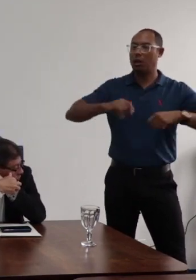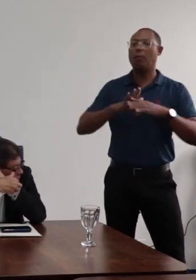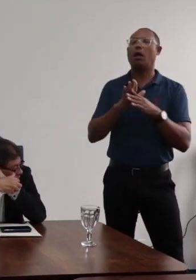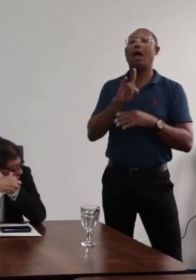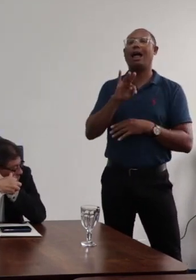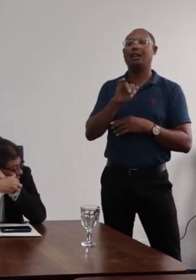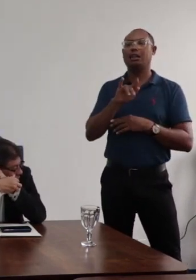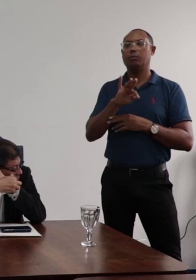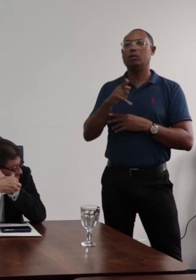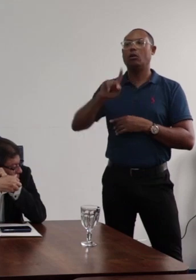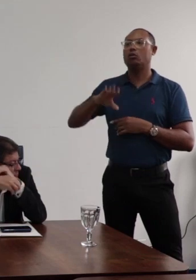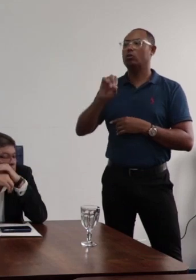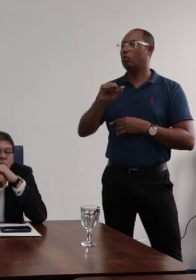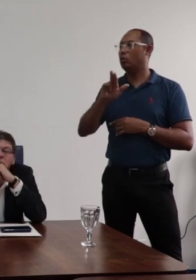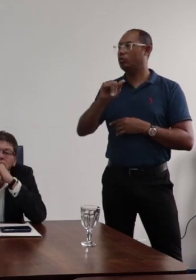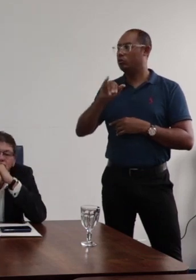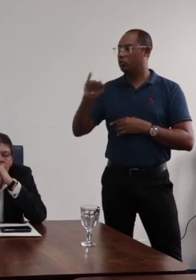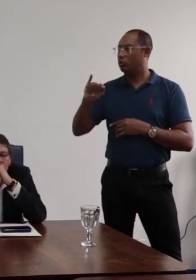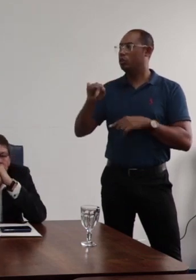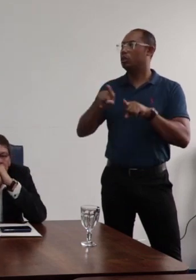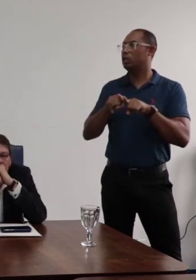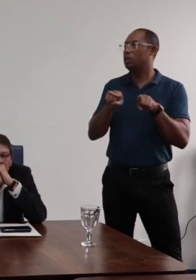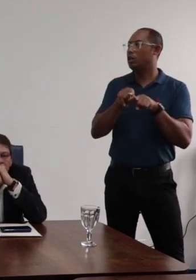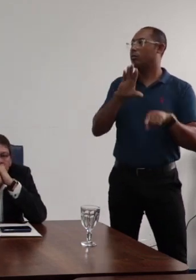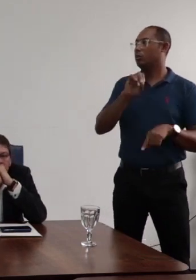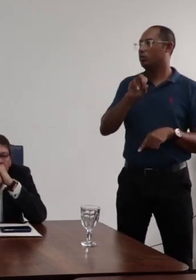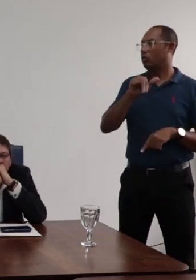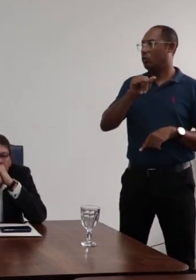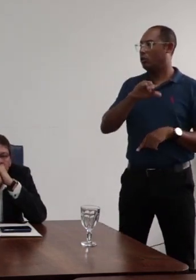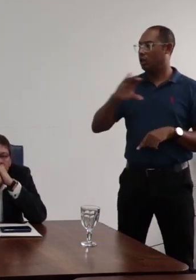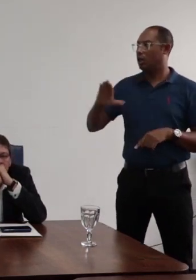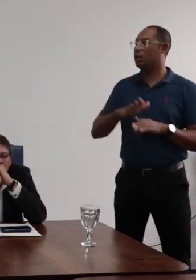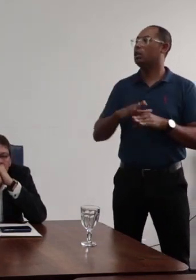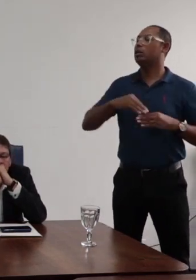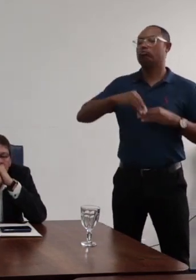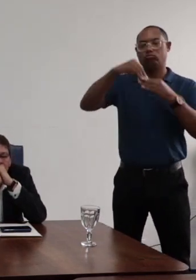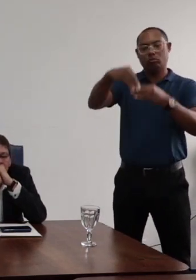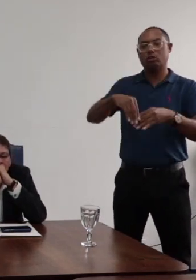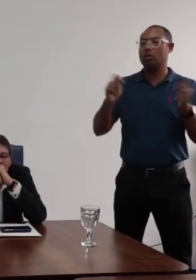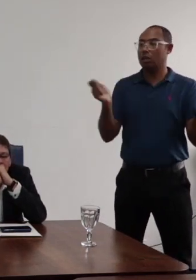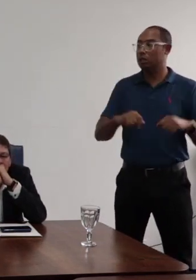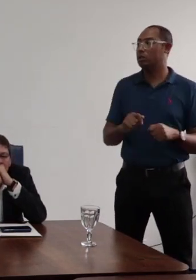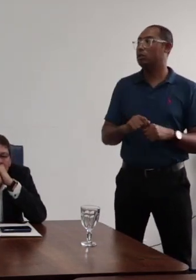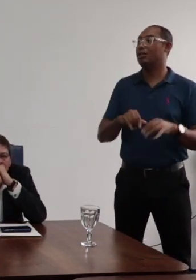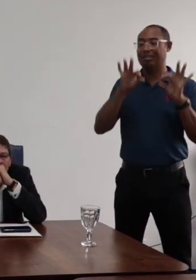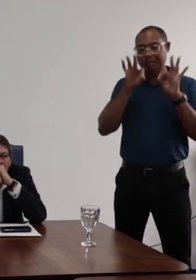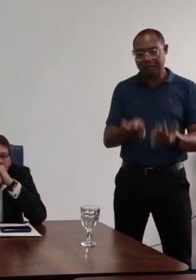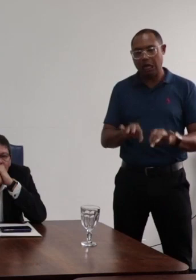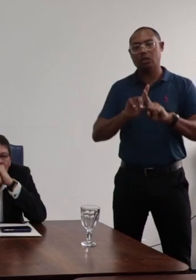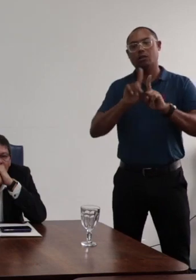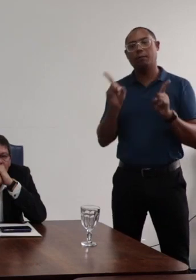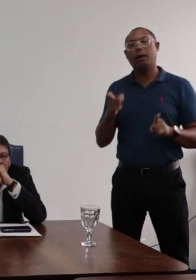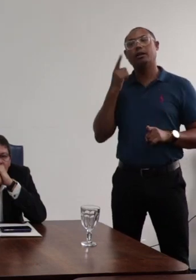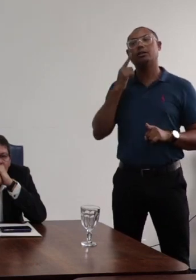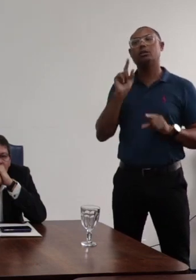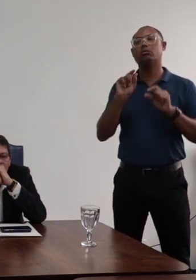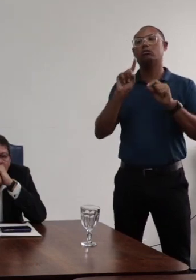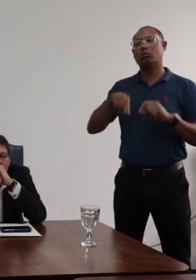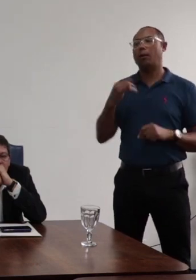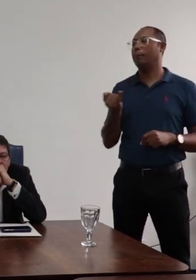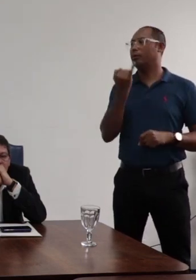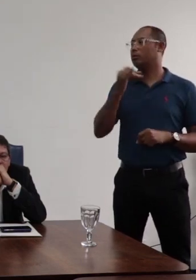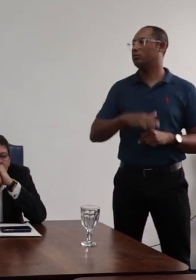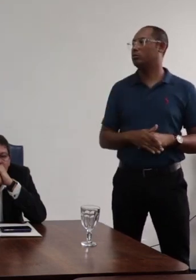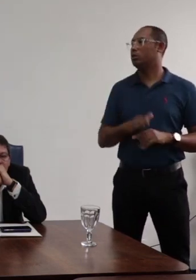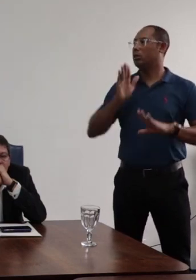atribuição é do consumo e não do Conar. Então, eu queria também propor encaminhamento não do ideal, mas do que seria importante